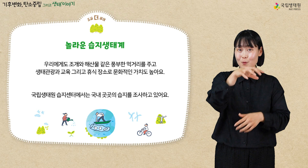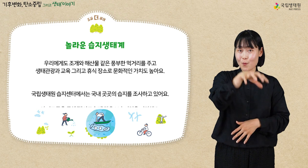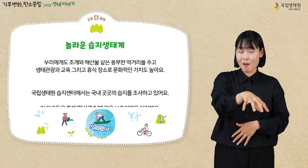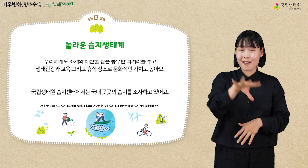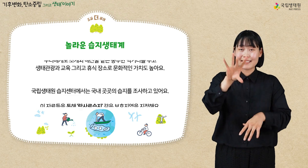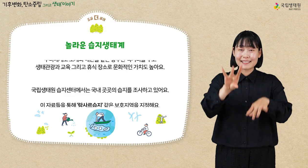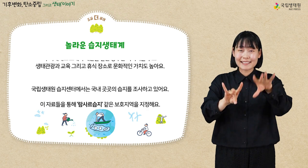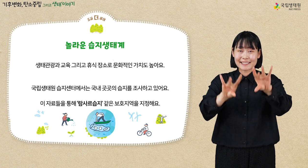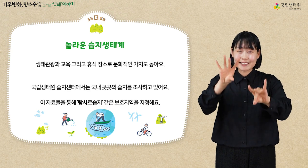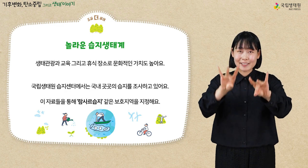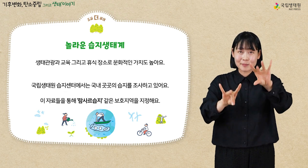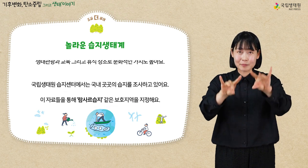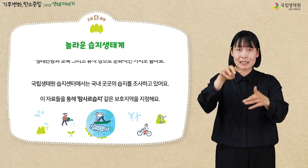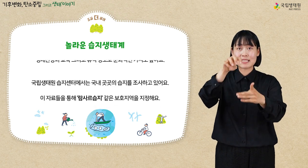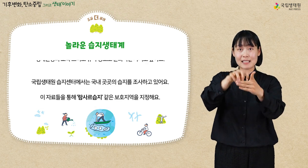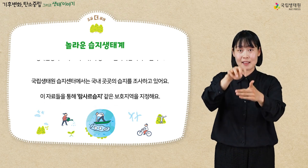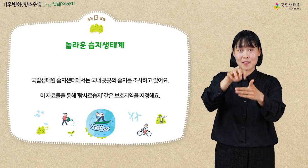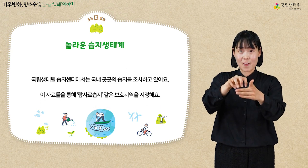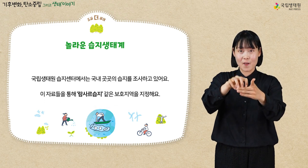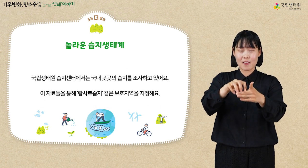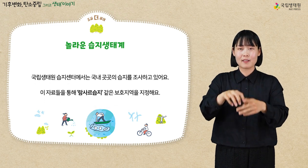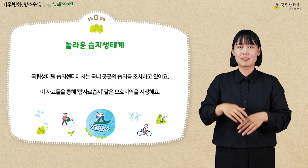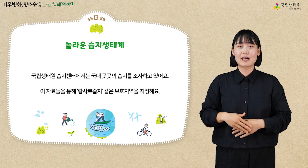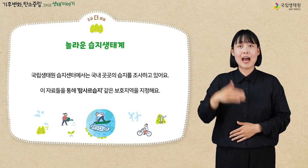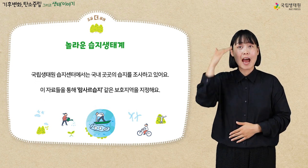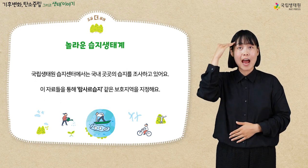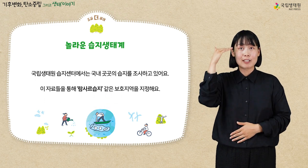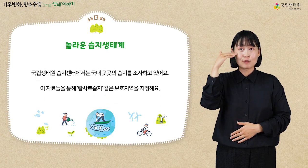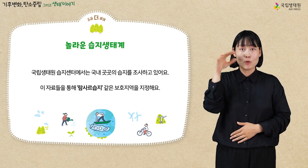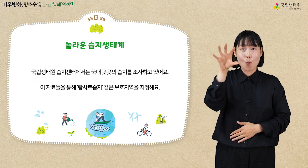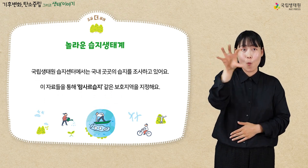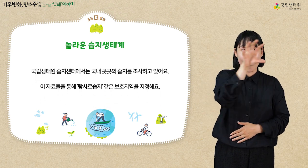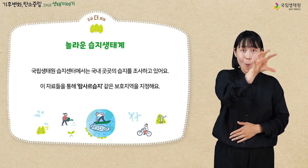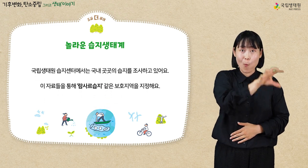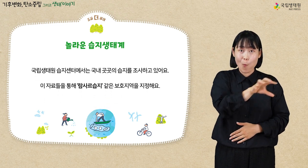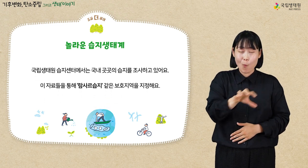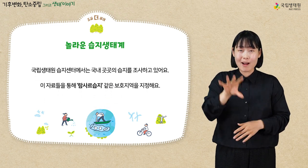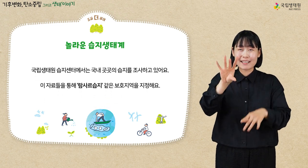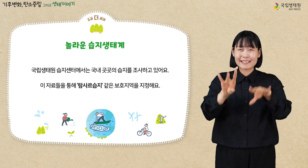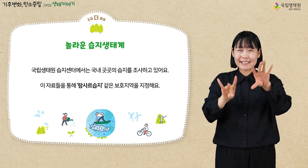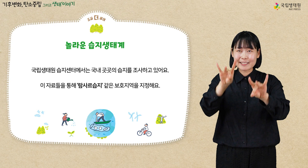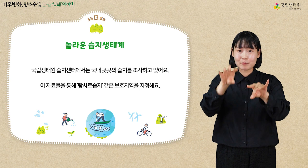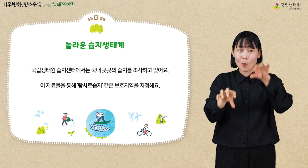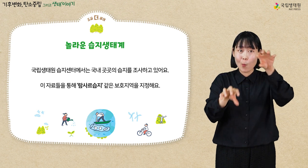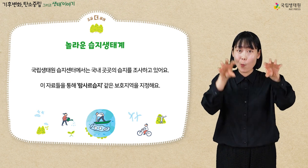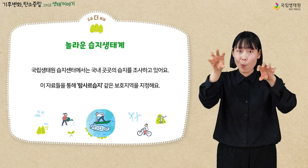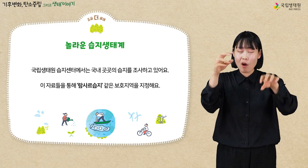국립생태원 습지센터에서는 국내 곳곳의 습지를 조사하고 있어요.